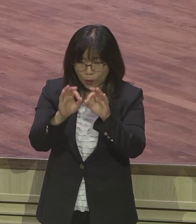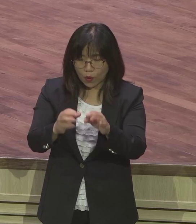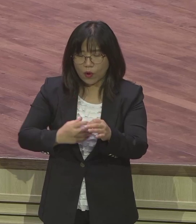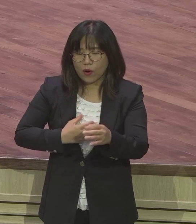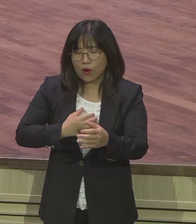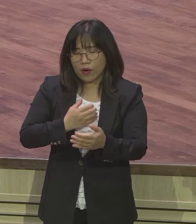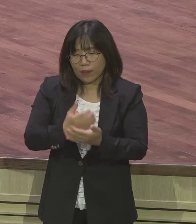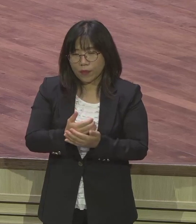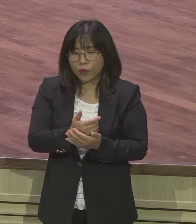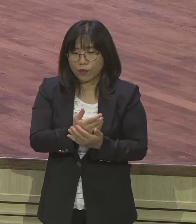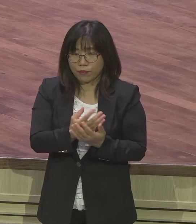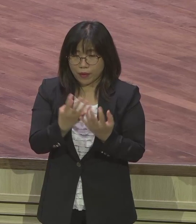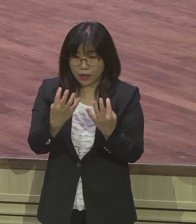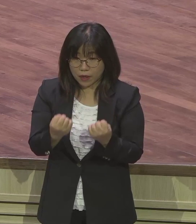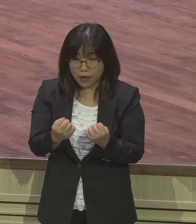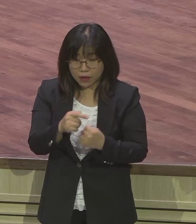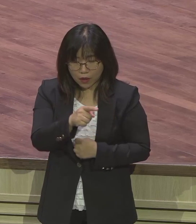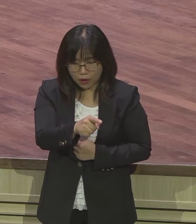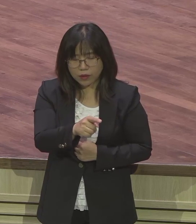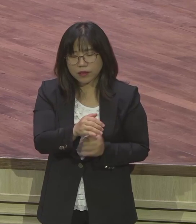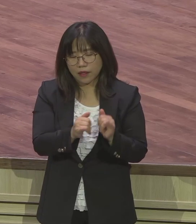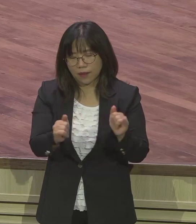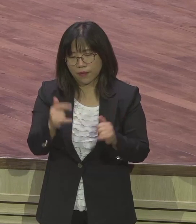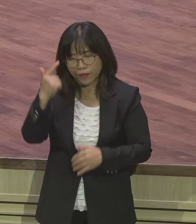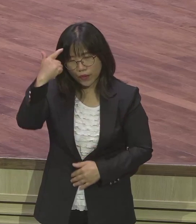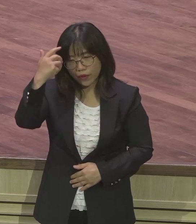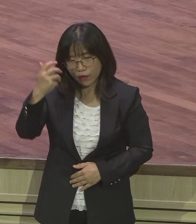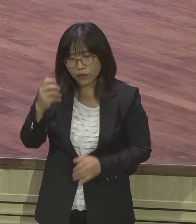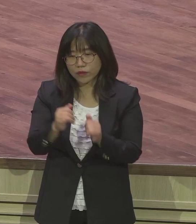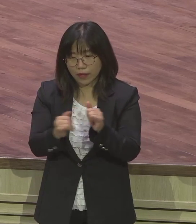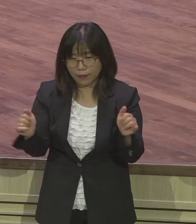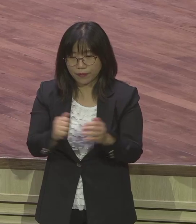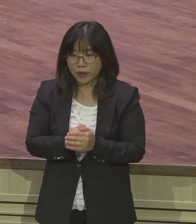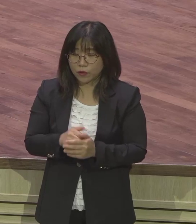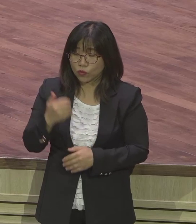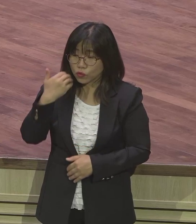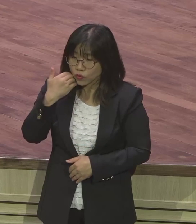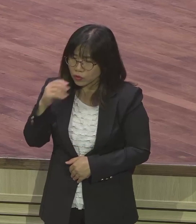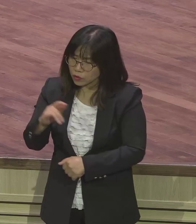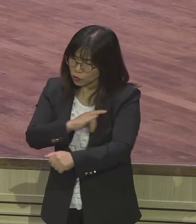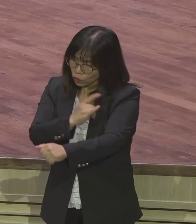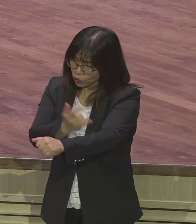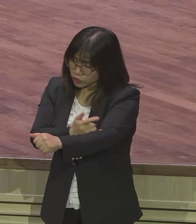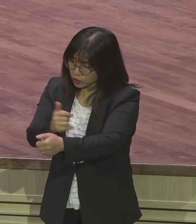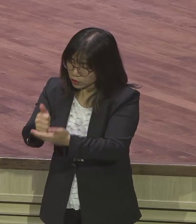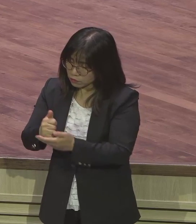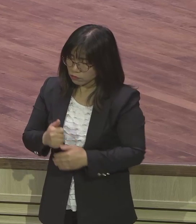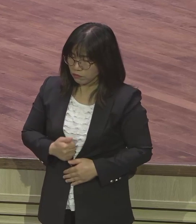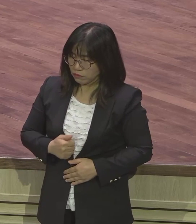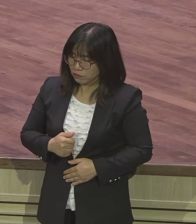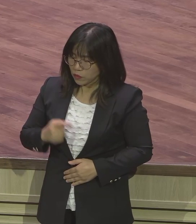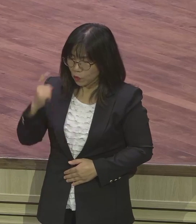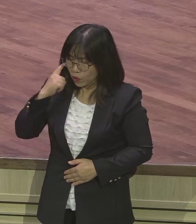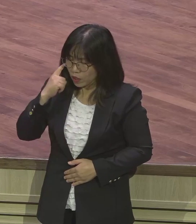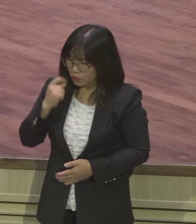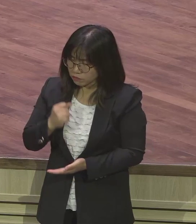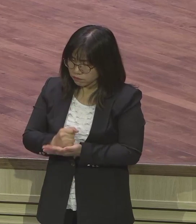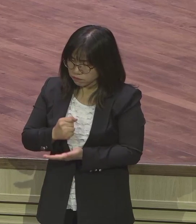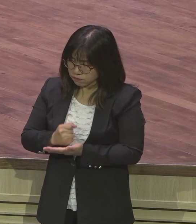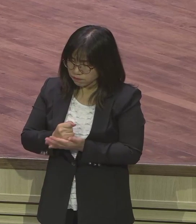영적인 사람이에요 저 근사님 만나면 이상하게 말을 너무 많이 하고 부정적인 말을